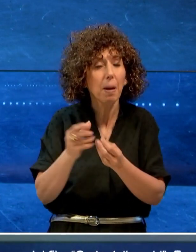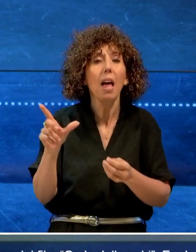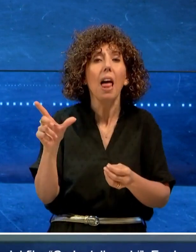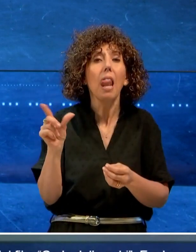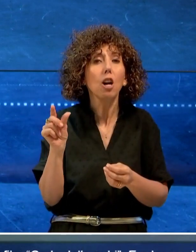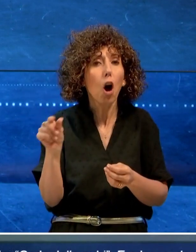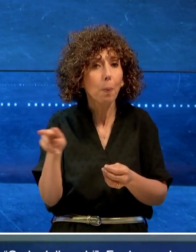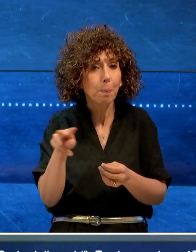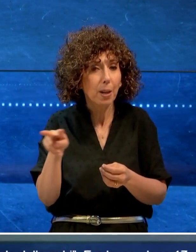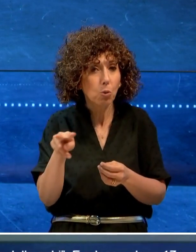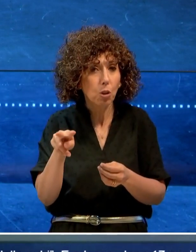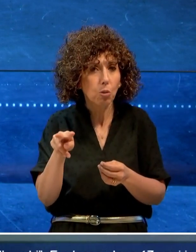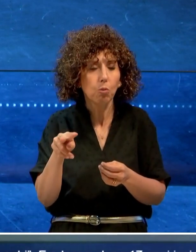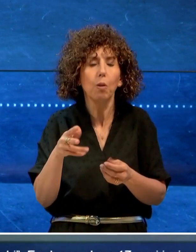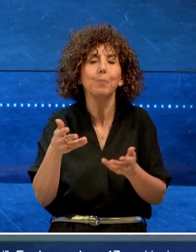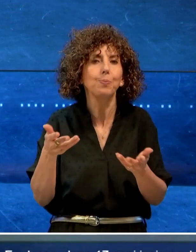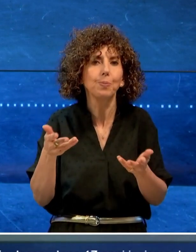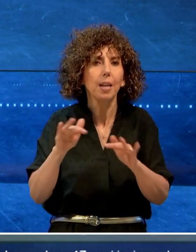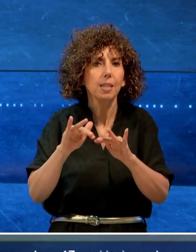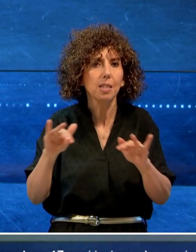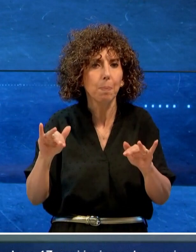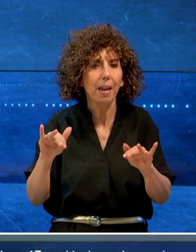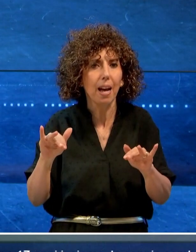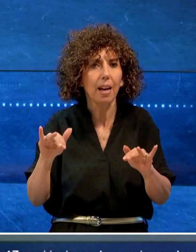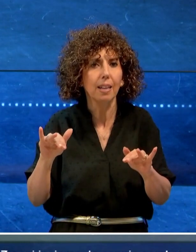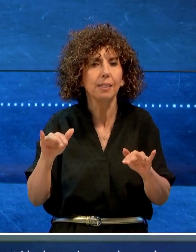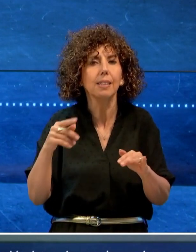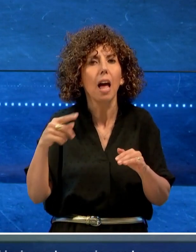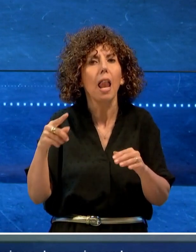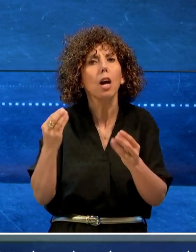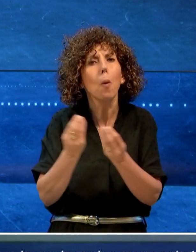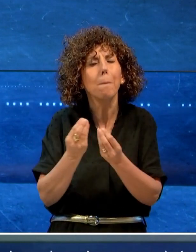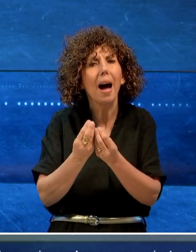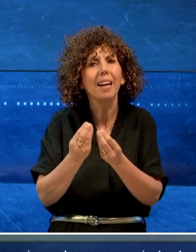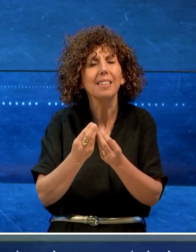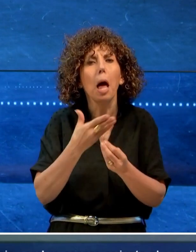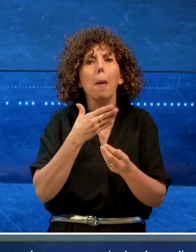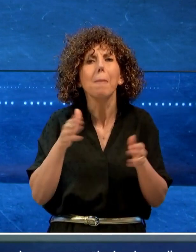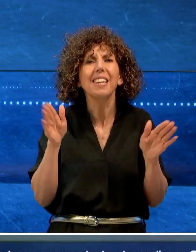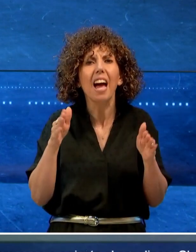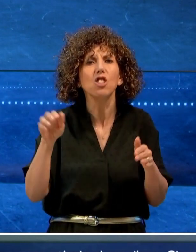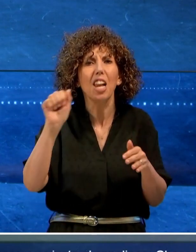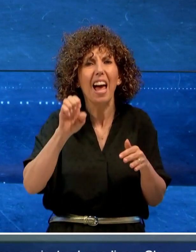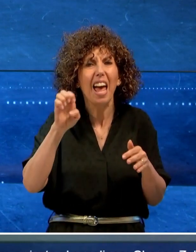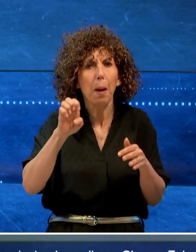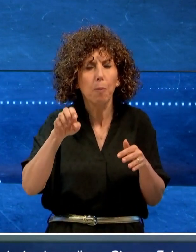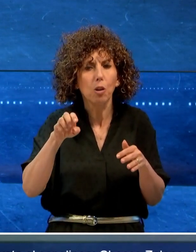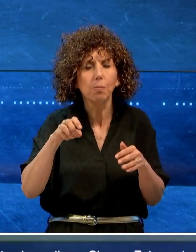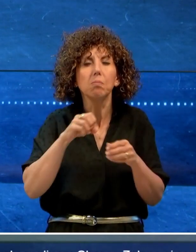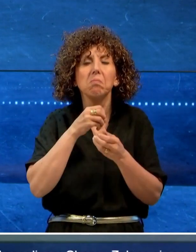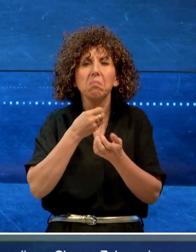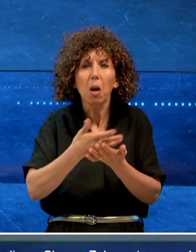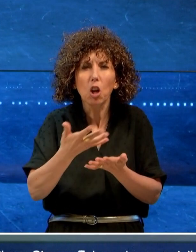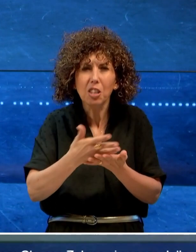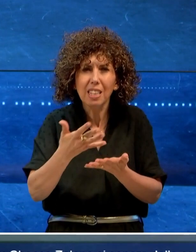sembra essere arrivata a capolinea Checco Zalone si separa dalla compagna Mariangela Eboli. A lanciare la notizia della